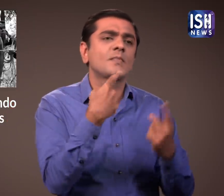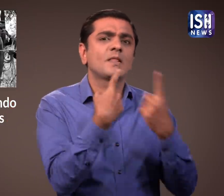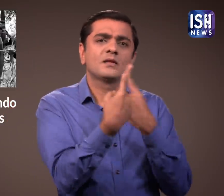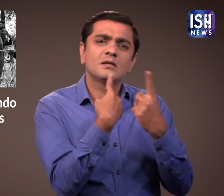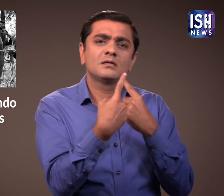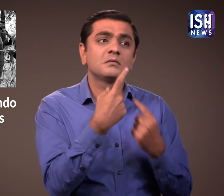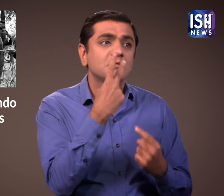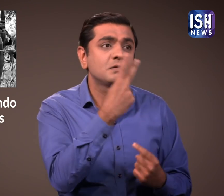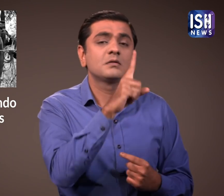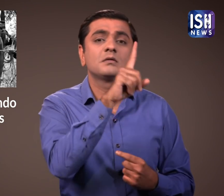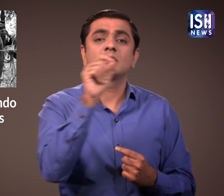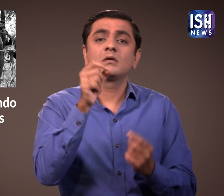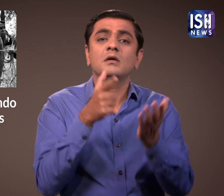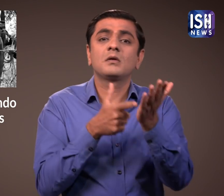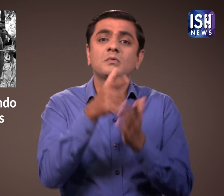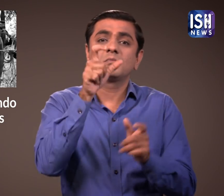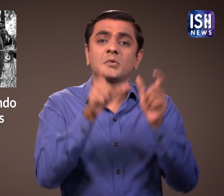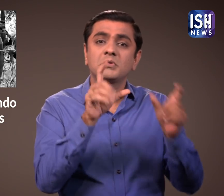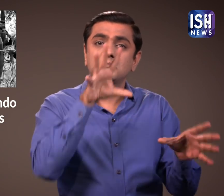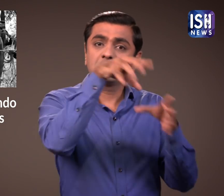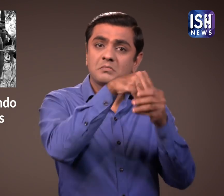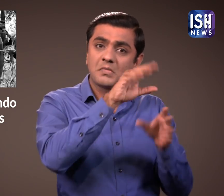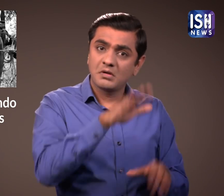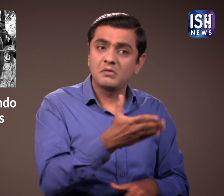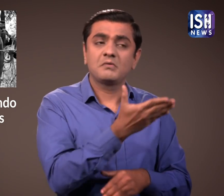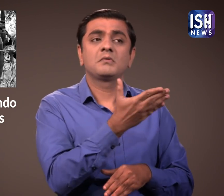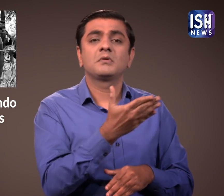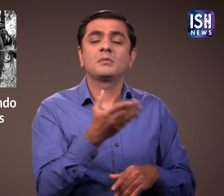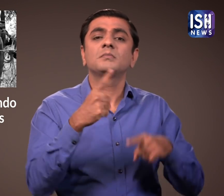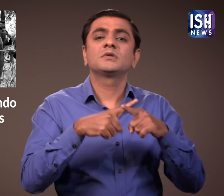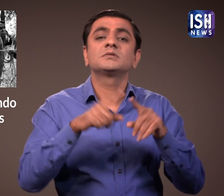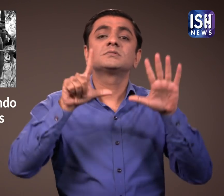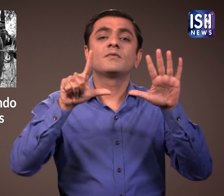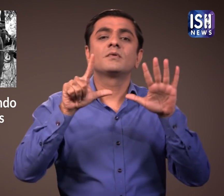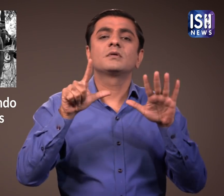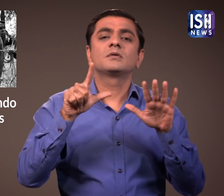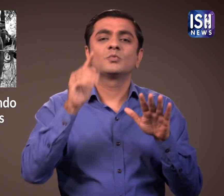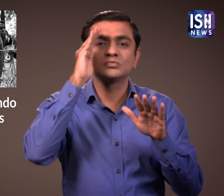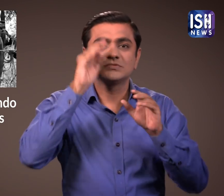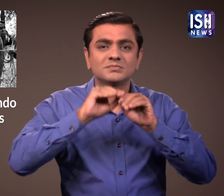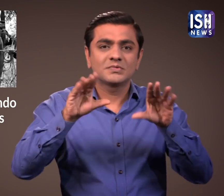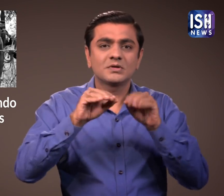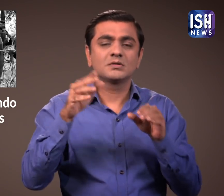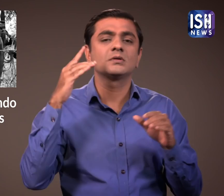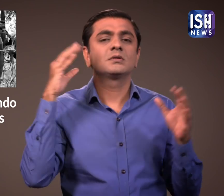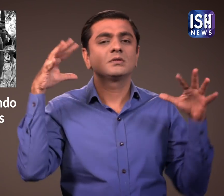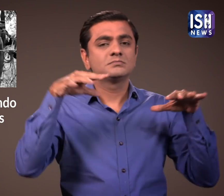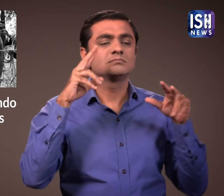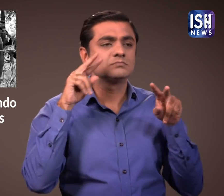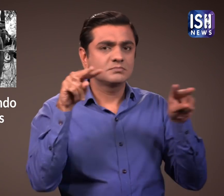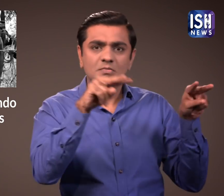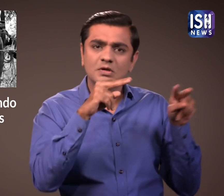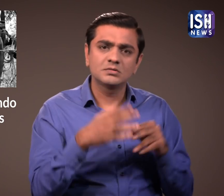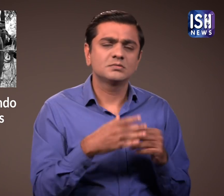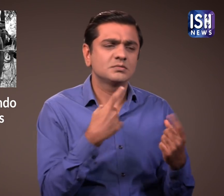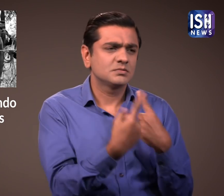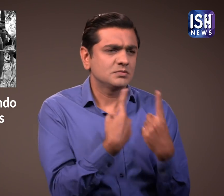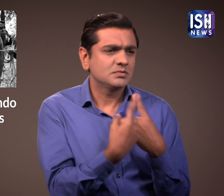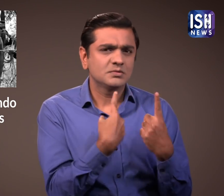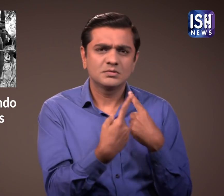सौ गाउवाले भी उपस्तित थे साथ मीडिया कर्मी भी मौजूद थे चर्चा